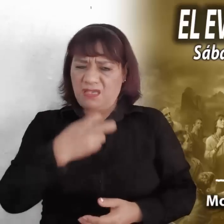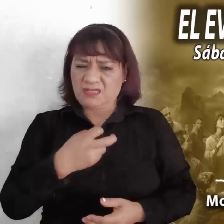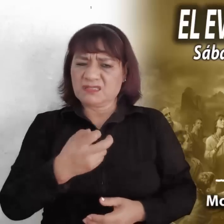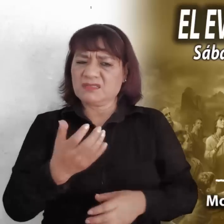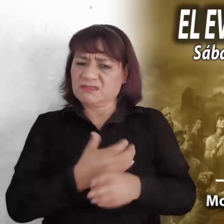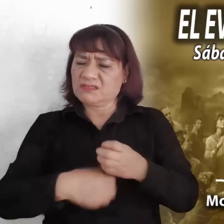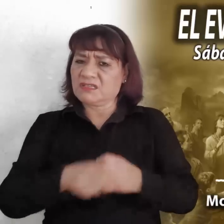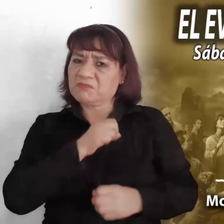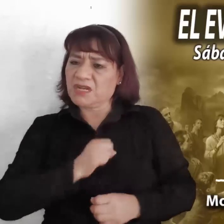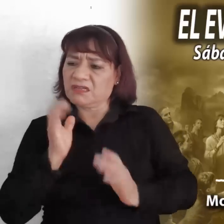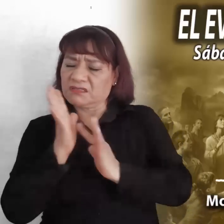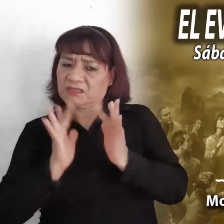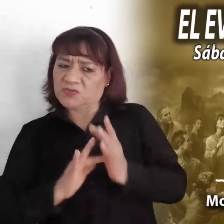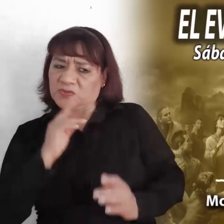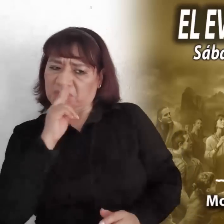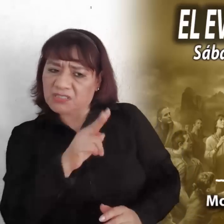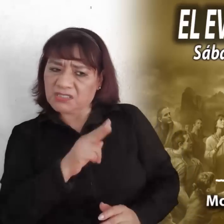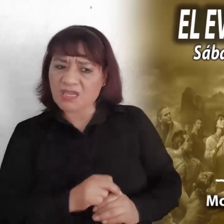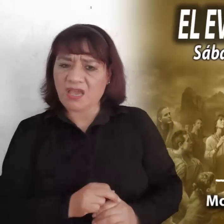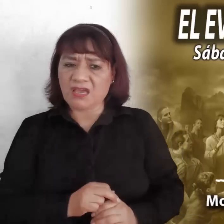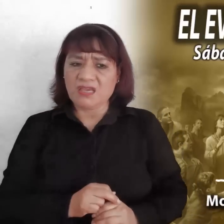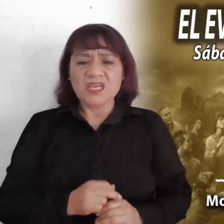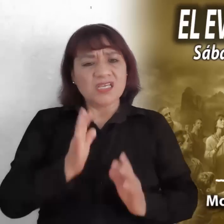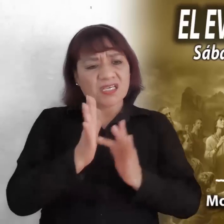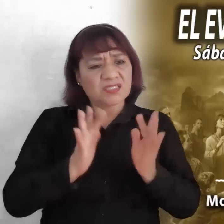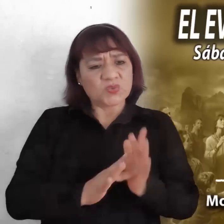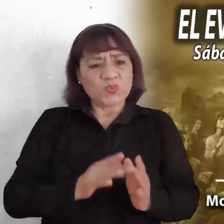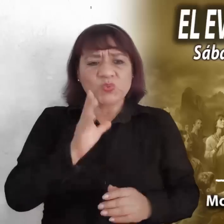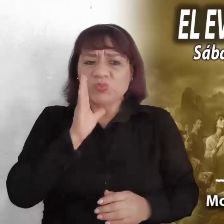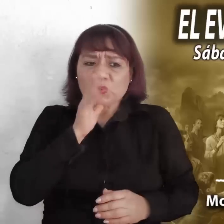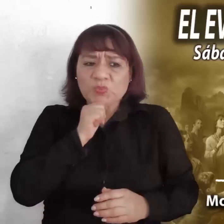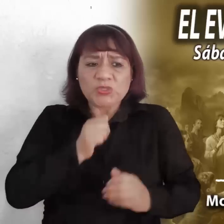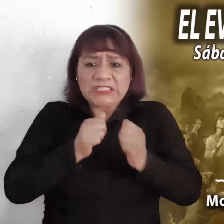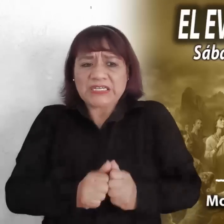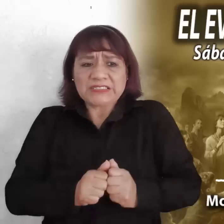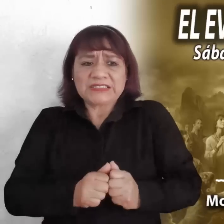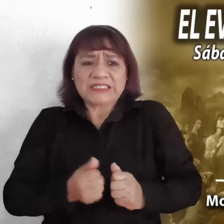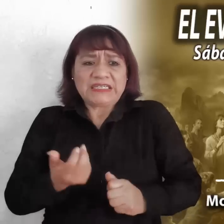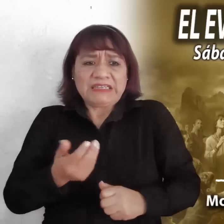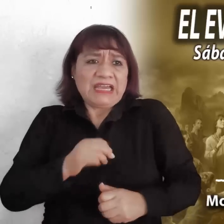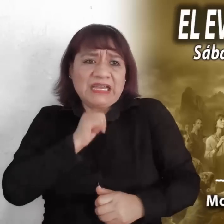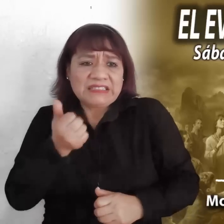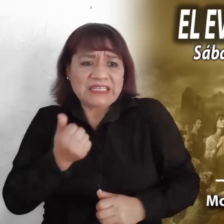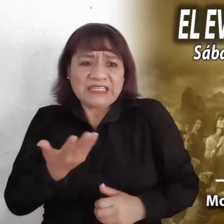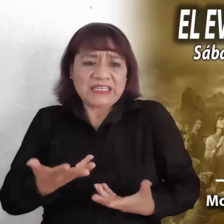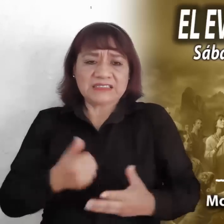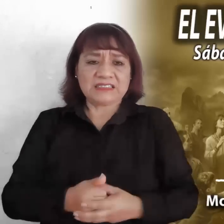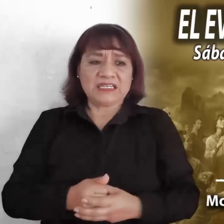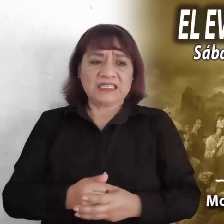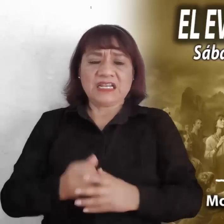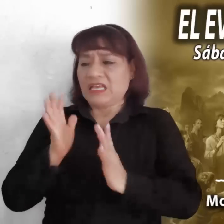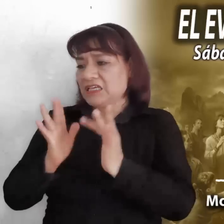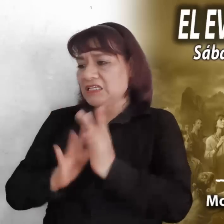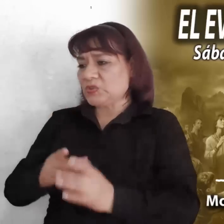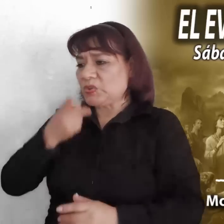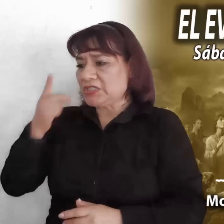maldades, el Señor no puede permanecer en silencio y hace una dura recriminación al pueblo de Israel, que